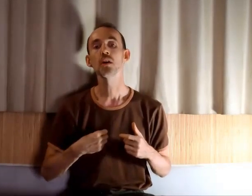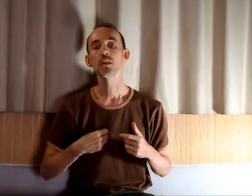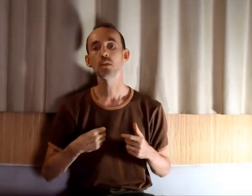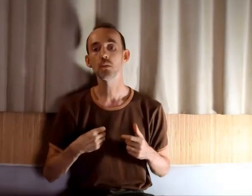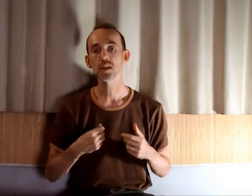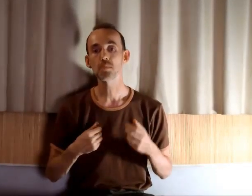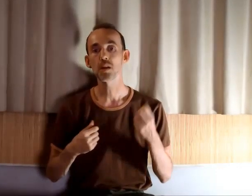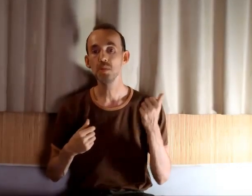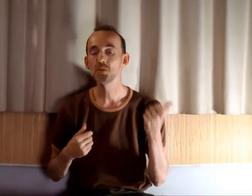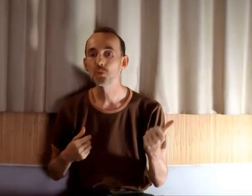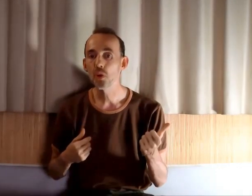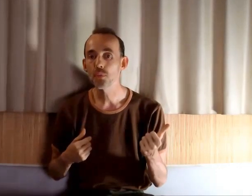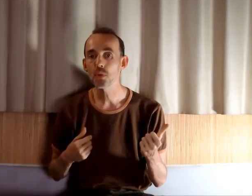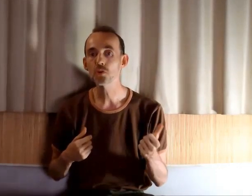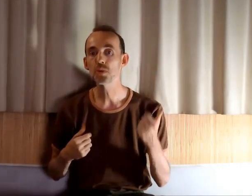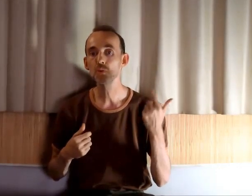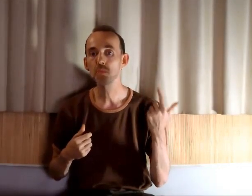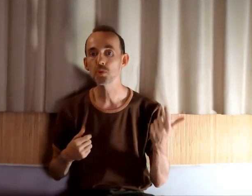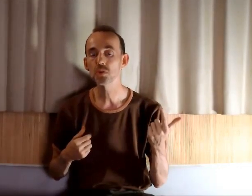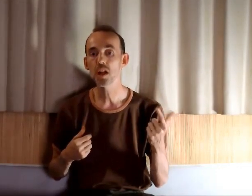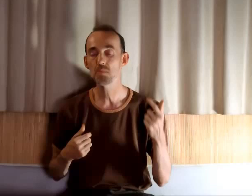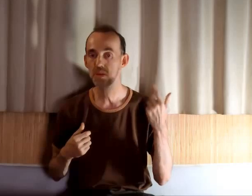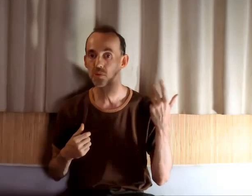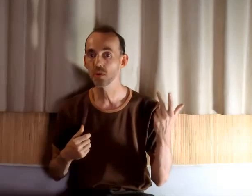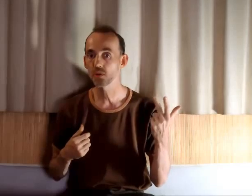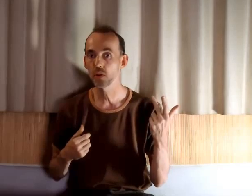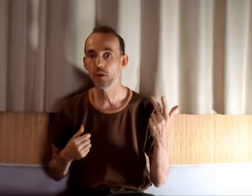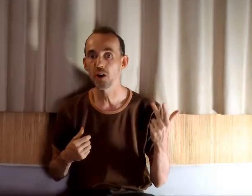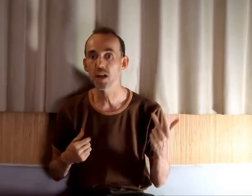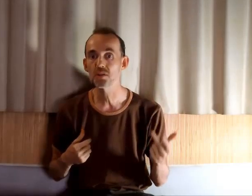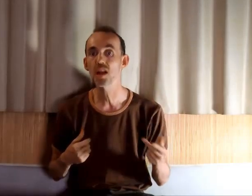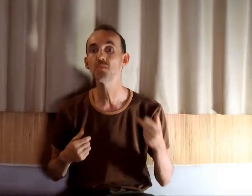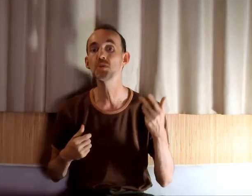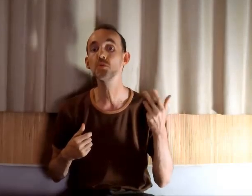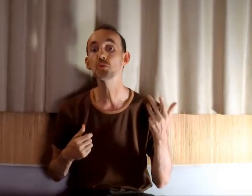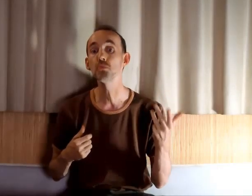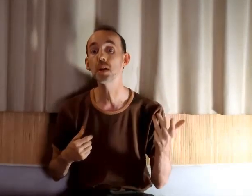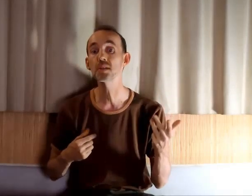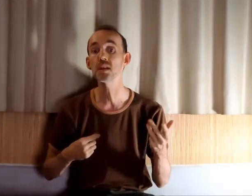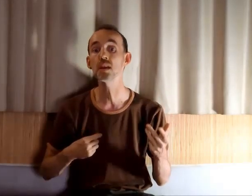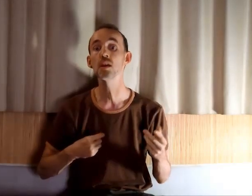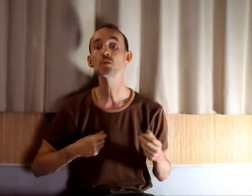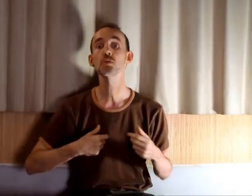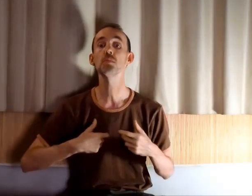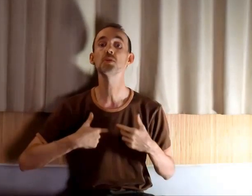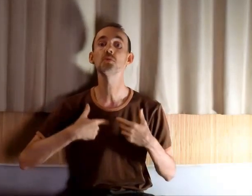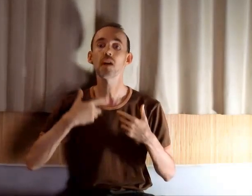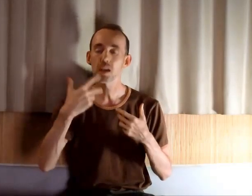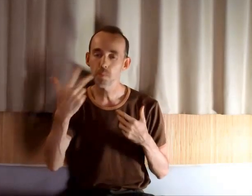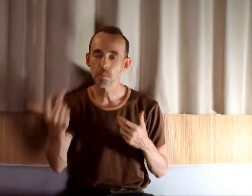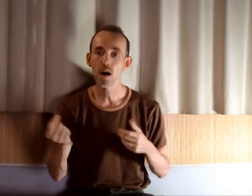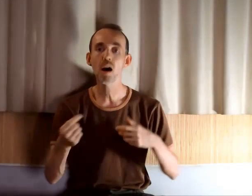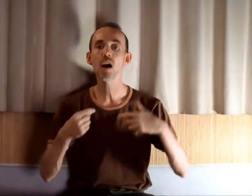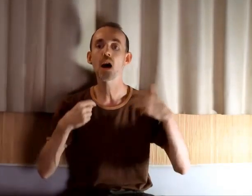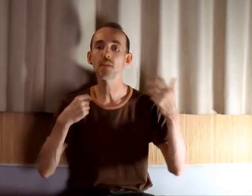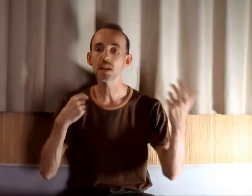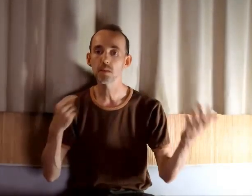on les appelle blessures de l'enfance, blessures émotionnelles, blessures relationnelles, blessures du passé, ce sont des blessures avec papa, avec